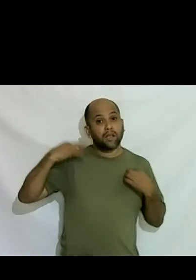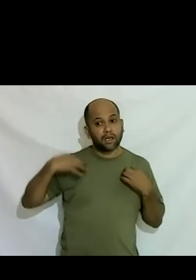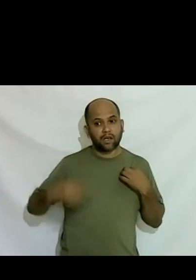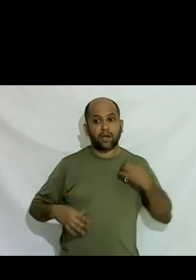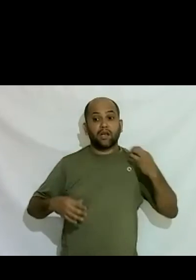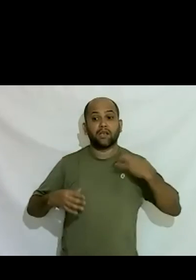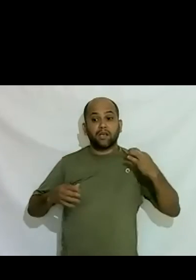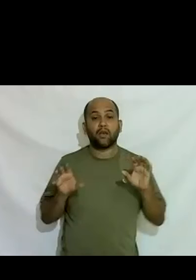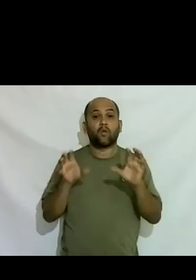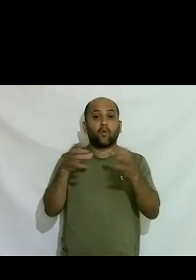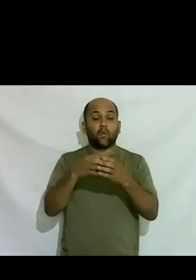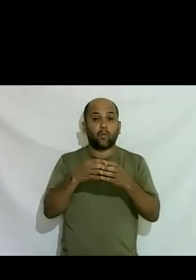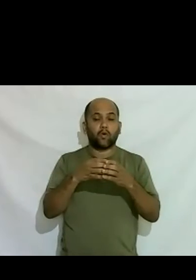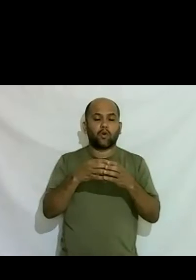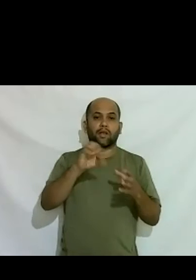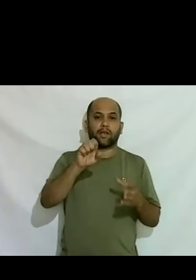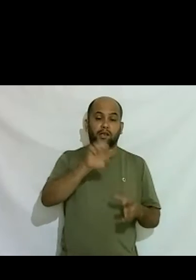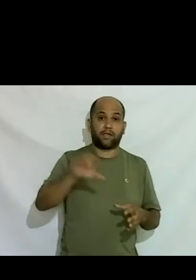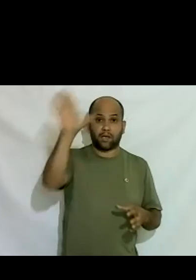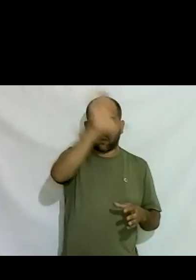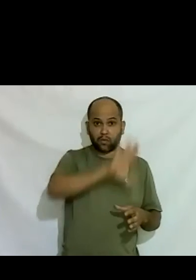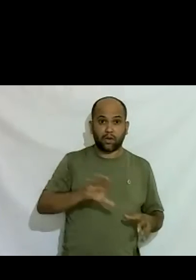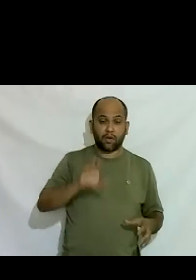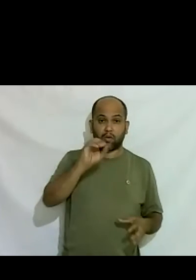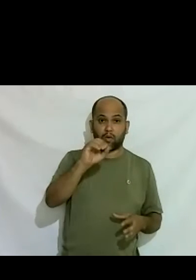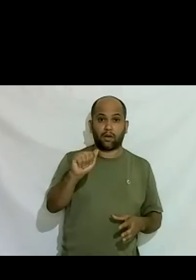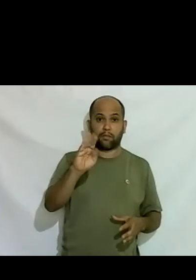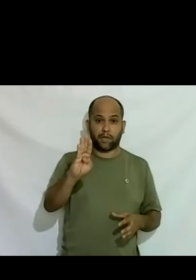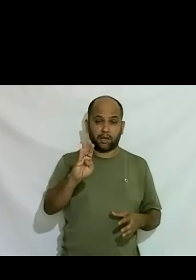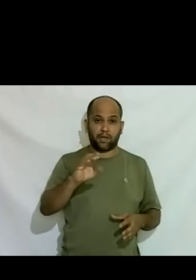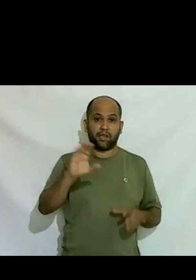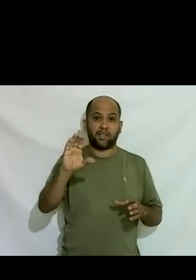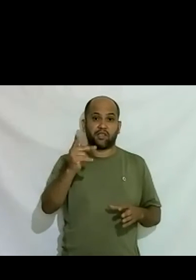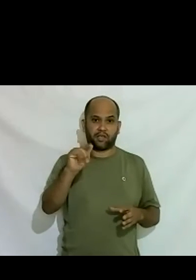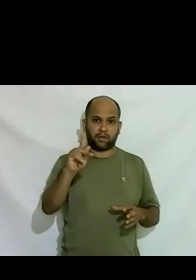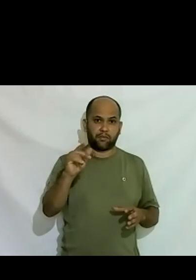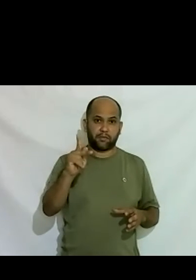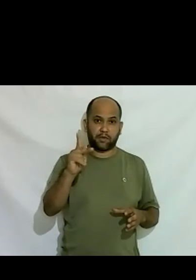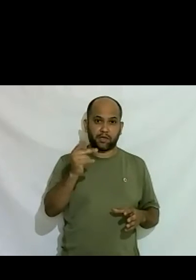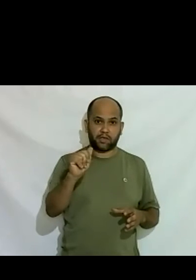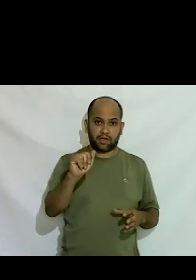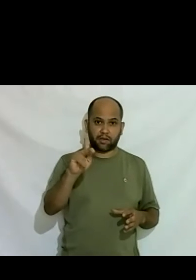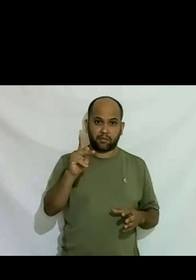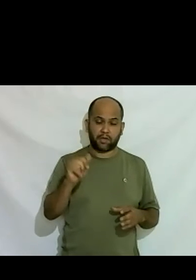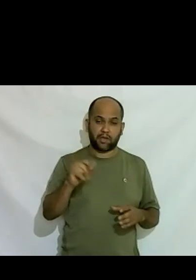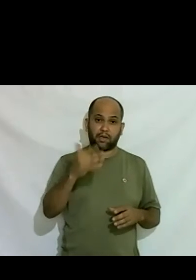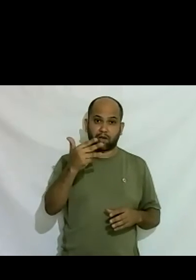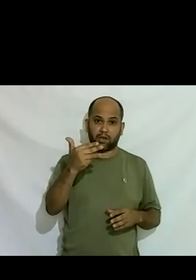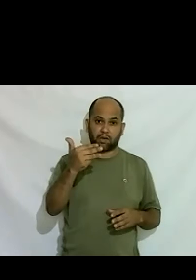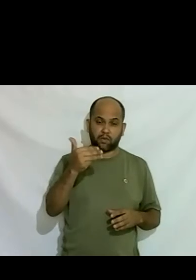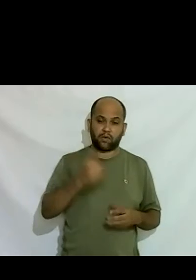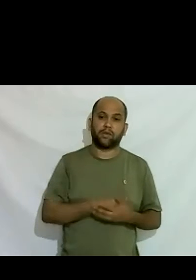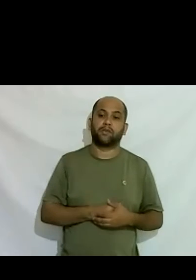conselho estadual da UAB pela chapa 14 com Patrícia e Sica